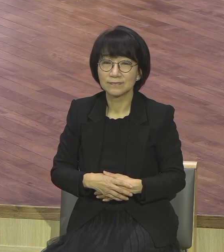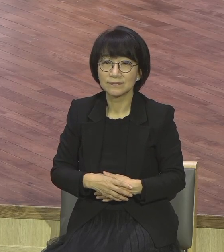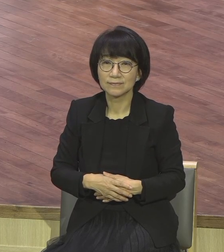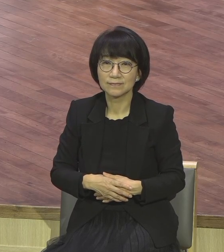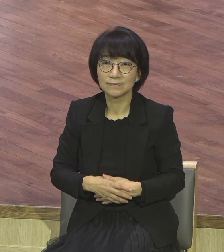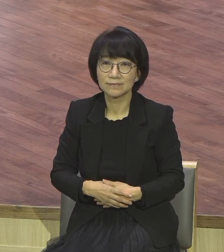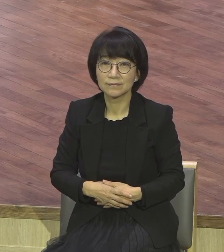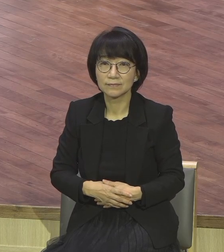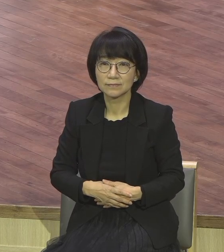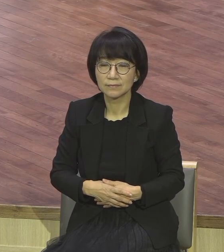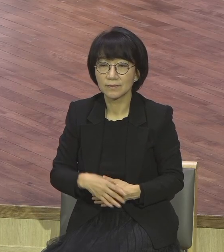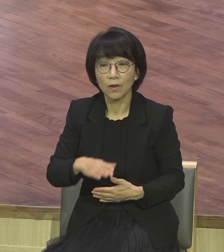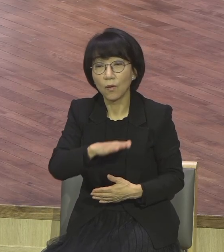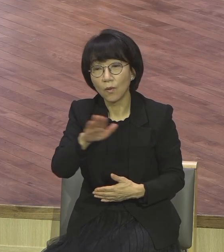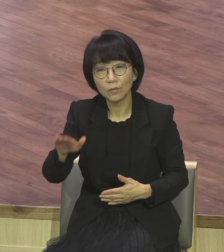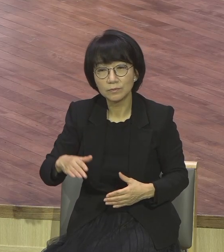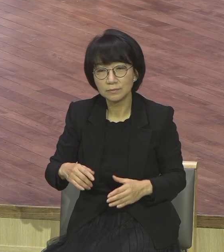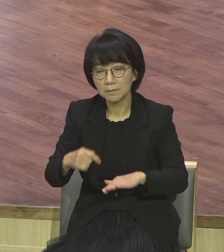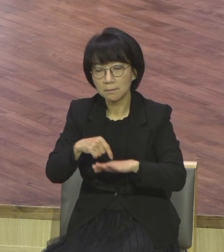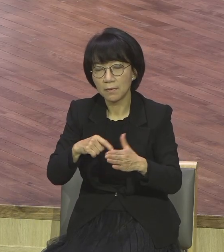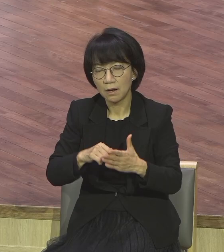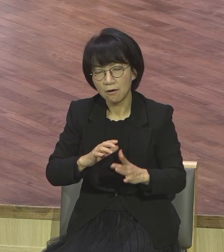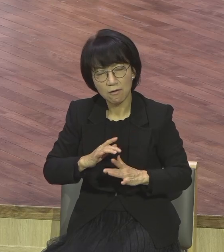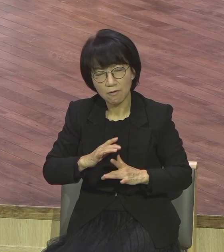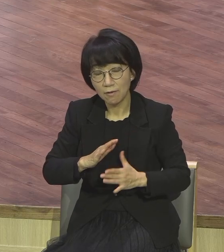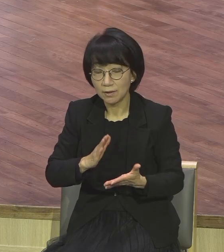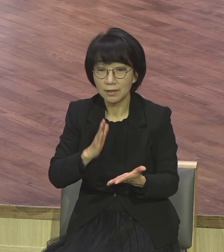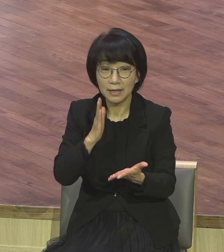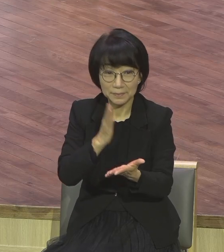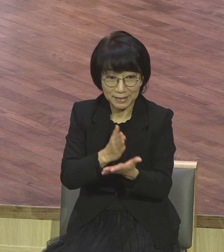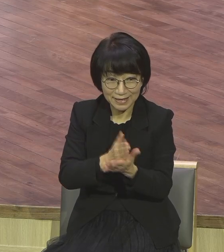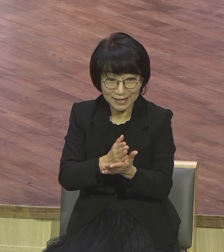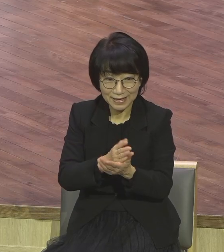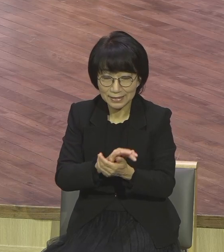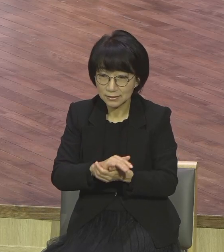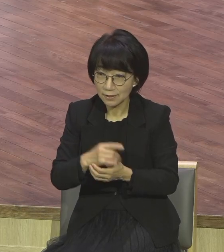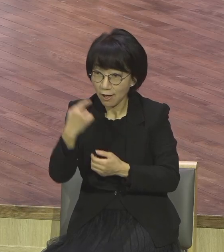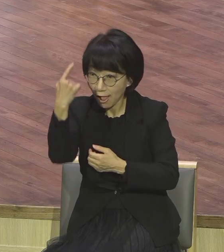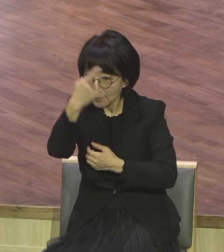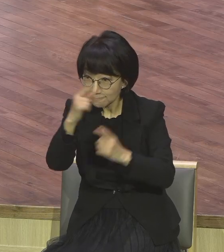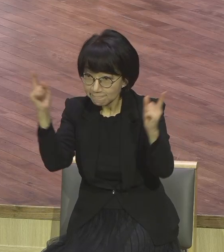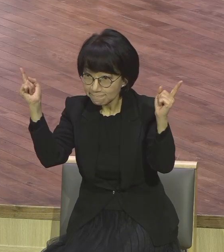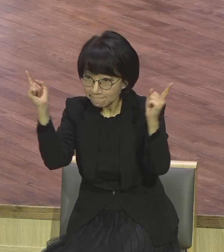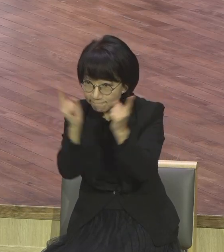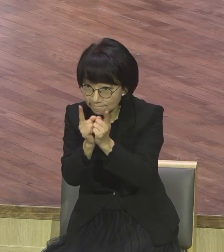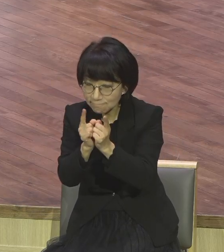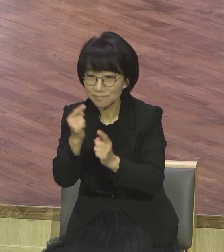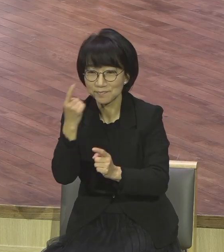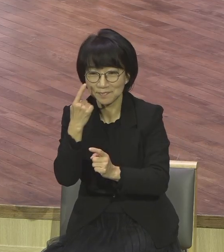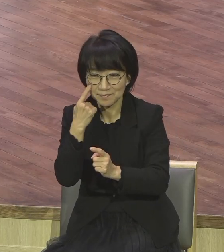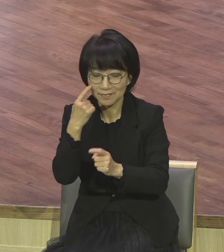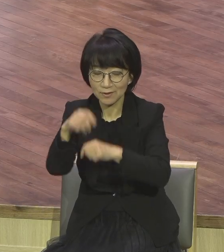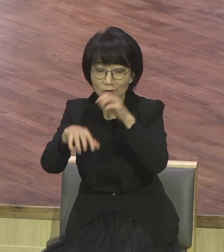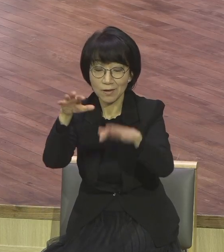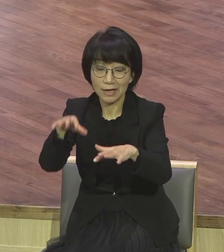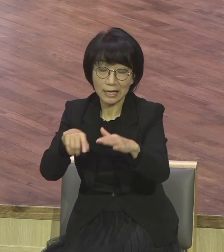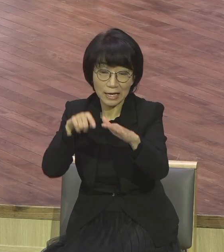두려워하지 말고 일단 만나보세요 한번 가보세요 하나님 어떻게 하시는가